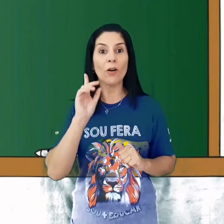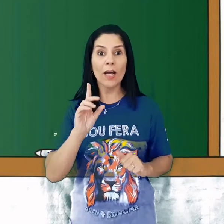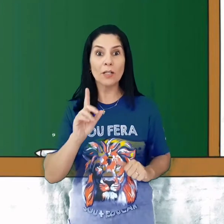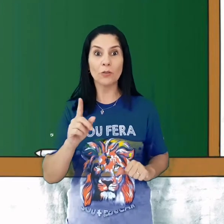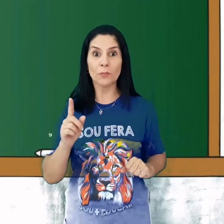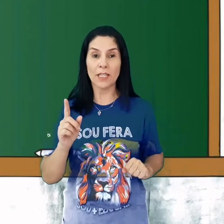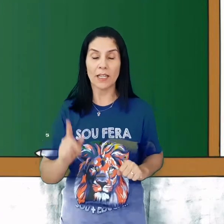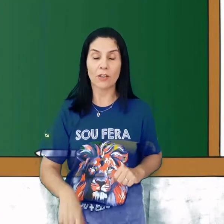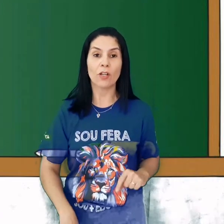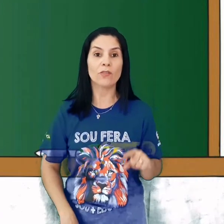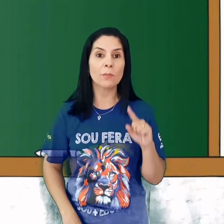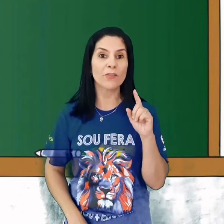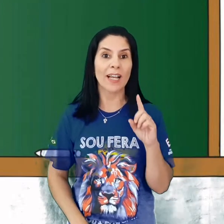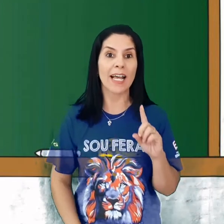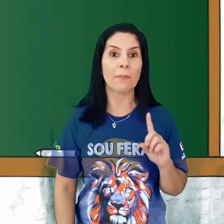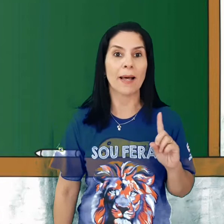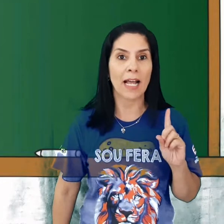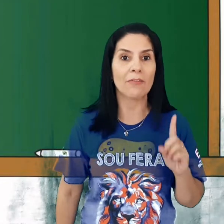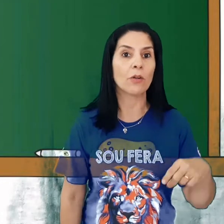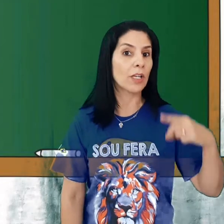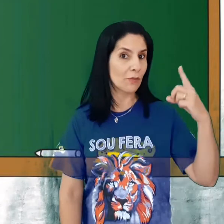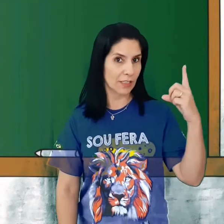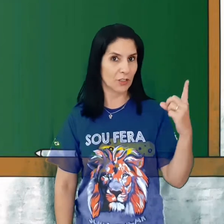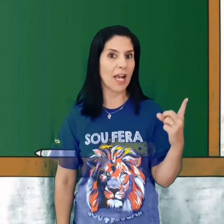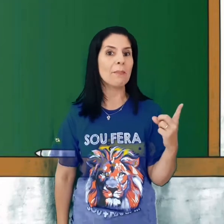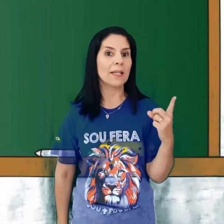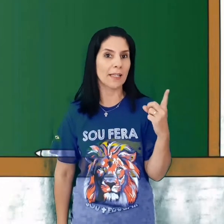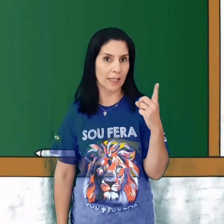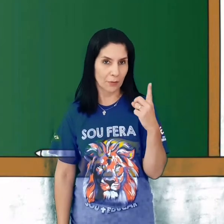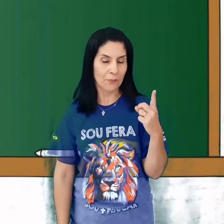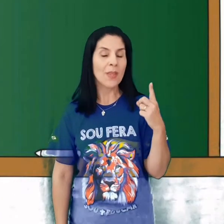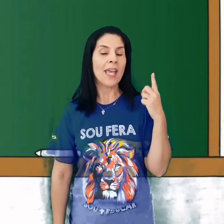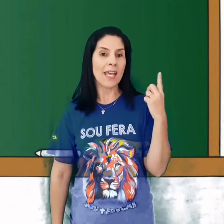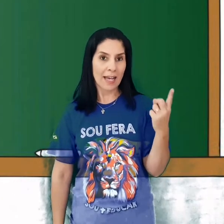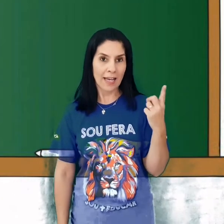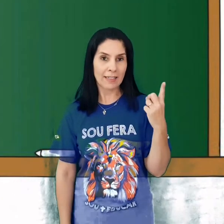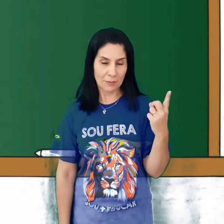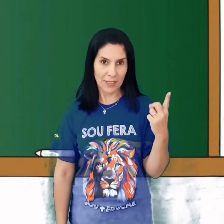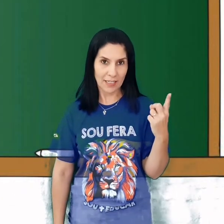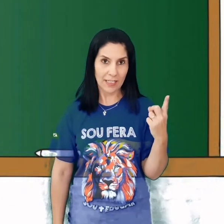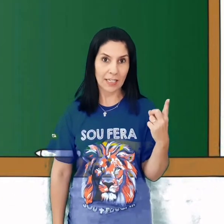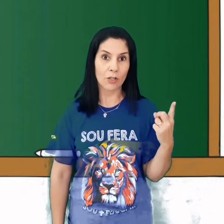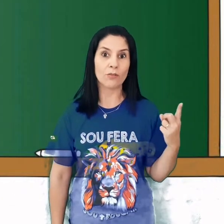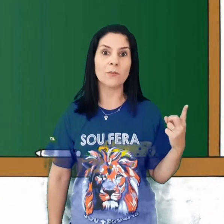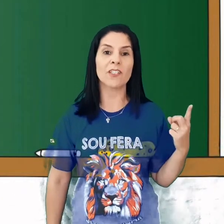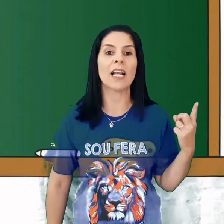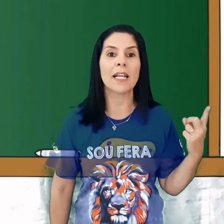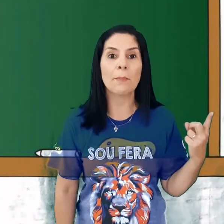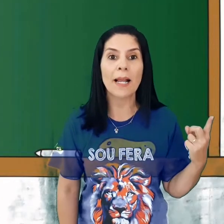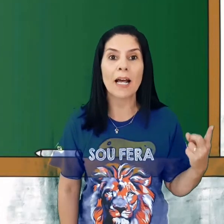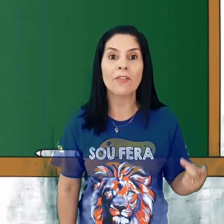Agora, turminha, nós vamos falar a palavra, agora que vocês já aprenderam essa brincadeira, nós vamos falar a palavra